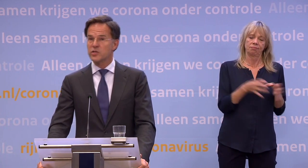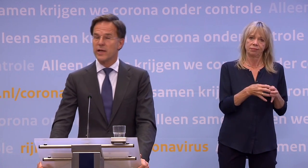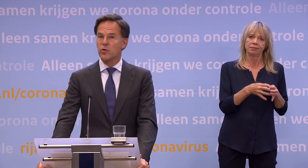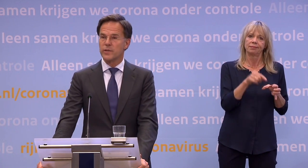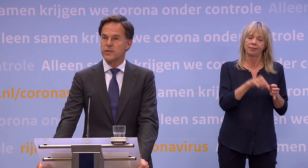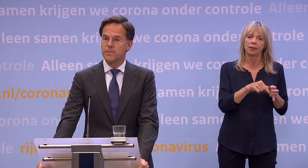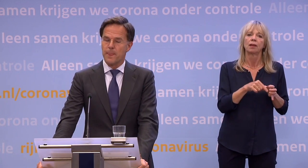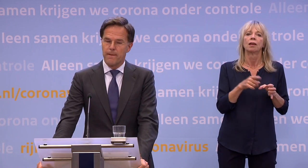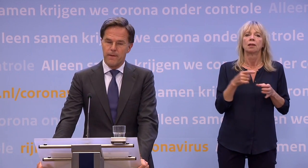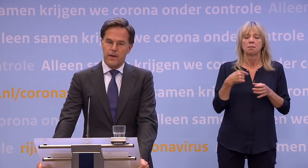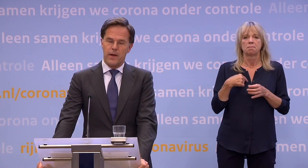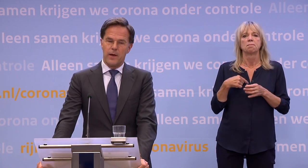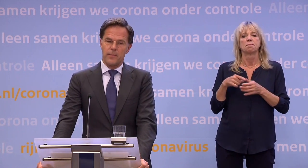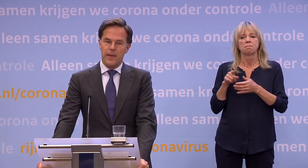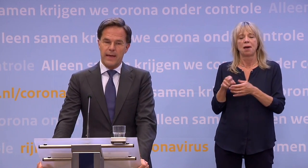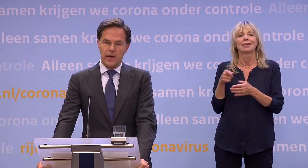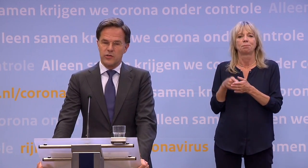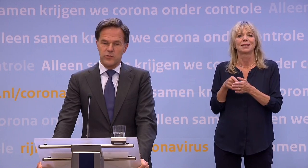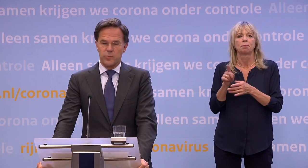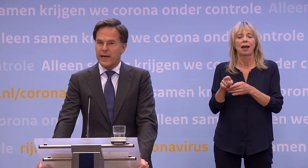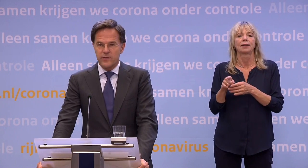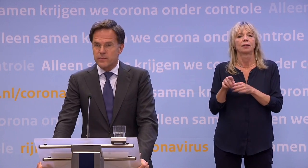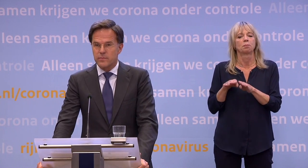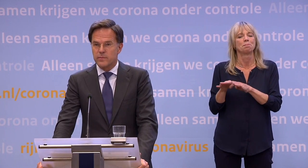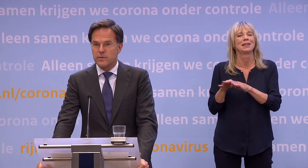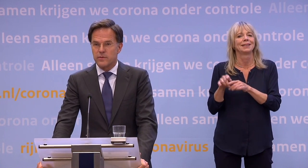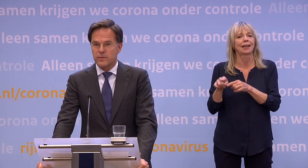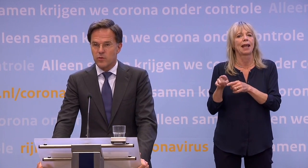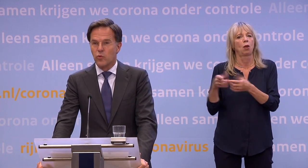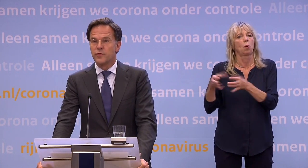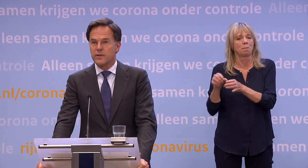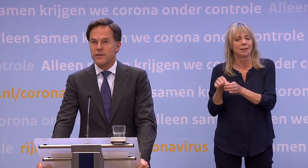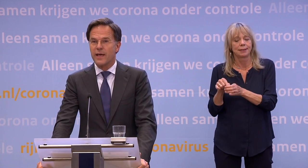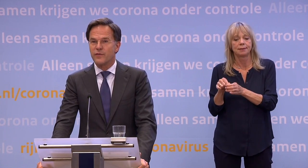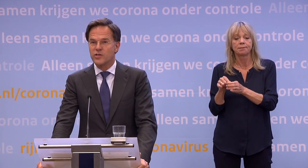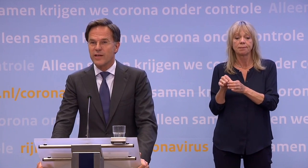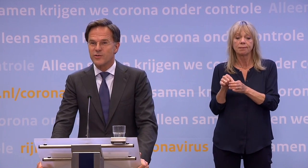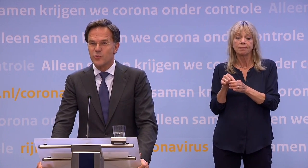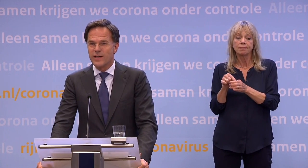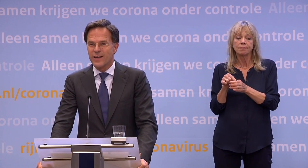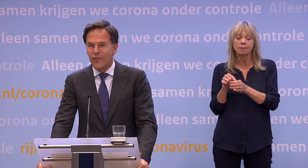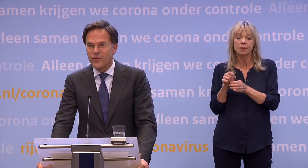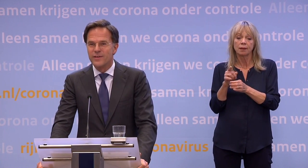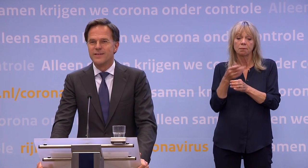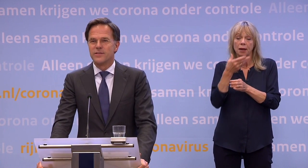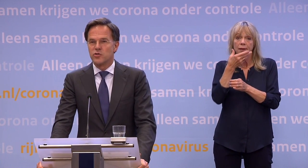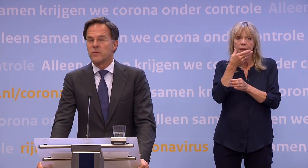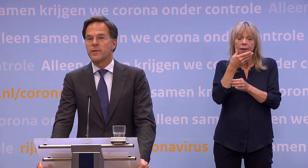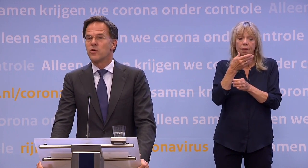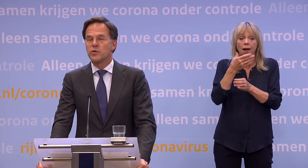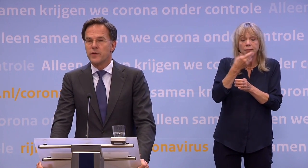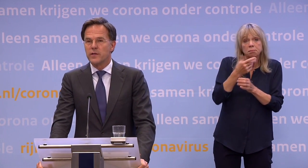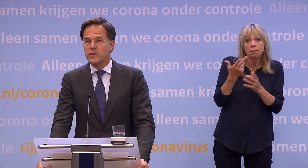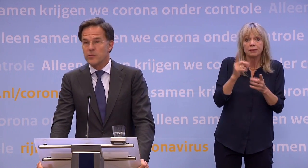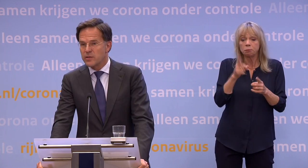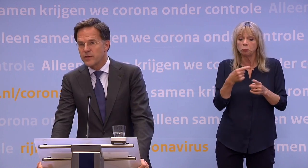werken via de ministeriële commissie. En als er natuurlijk berichten, kontgevingen zijn te doen aan het land... ...dan zullen